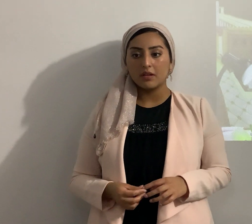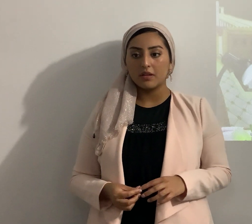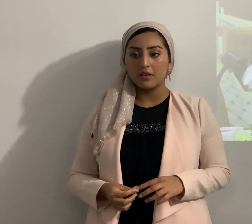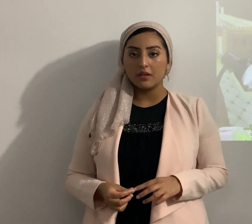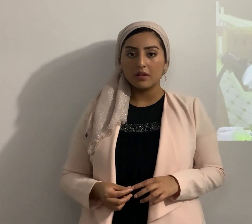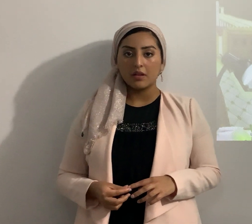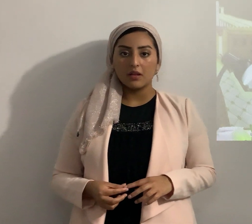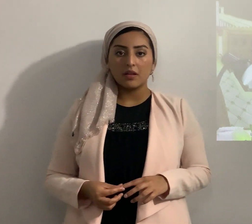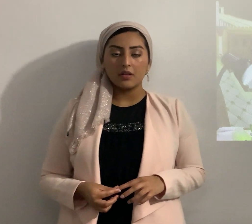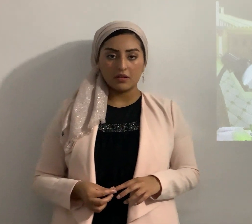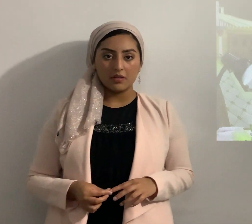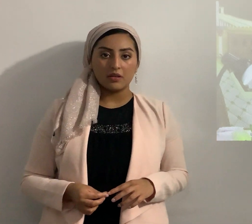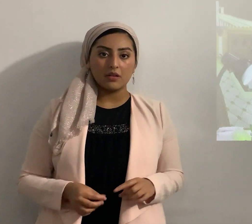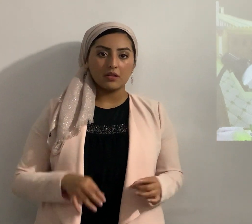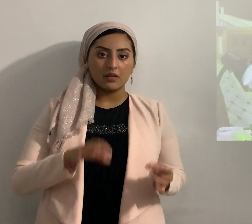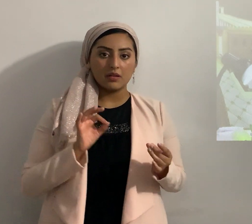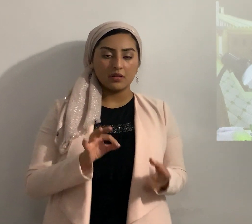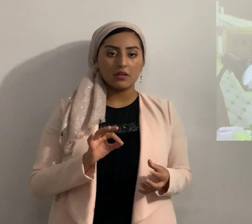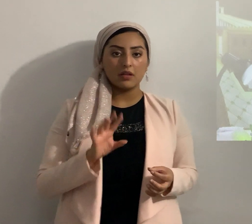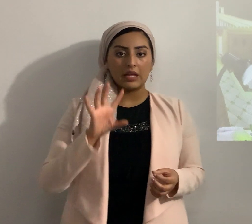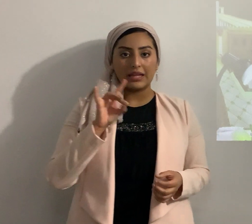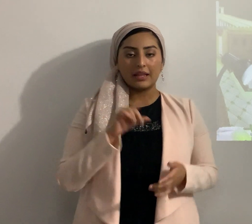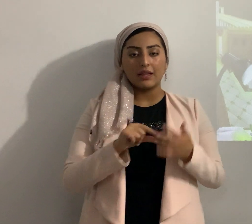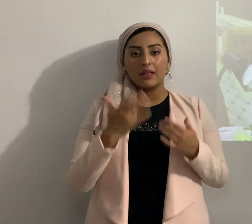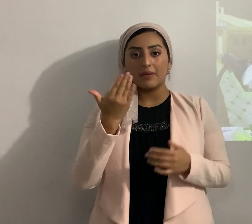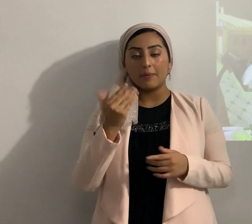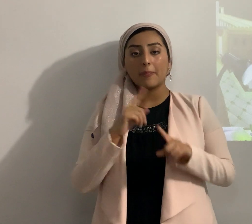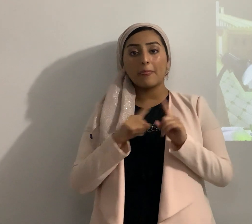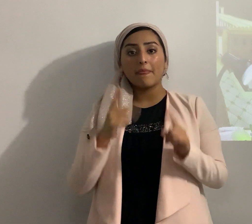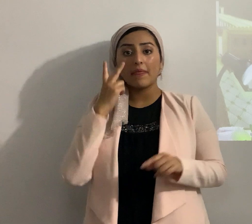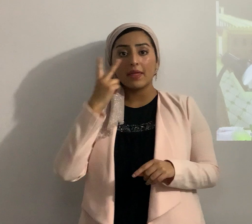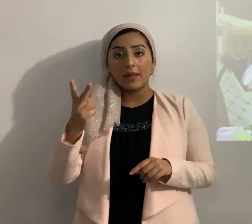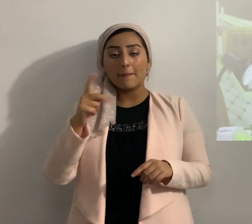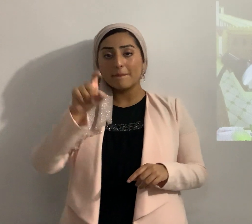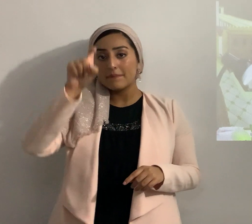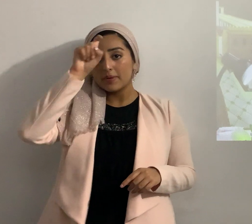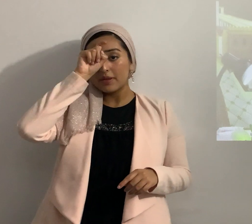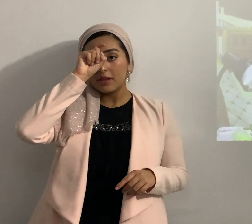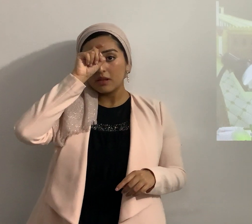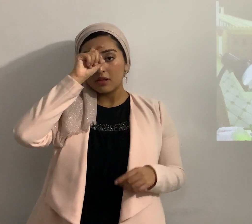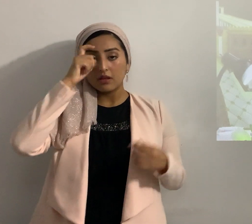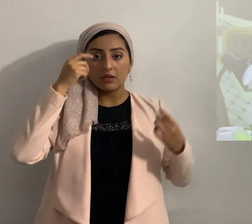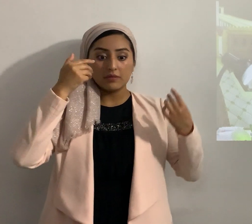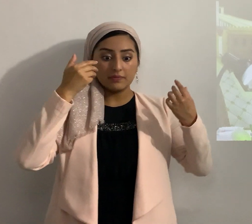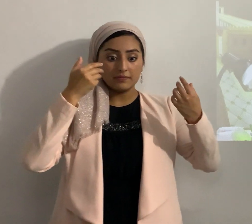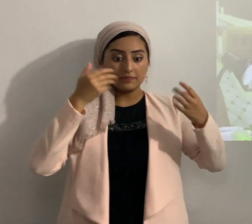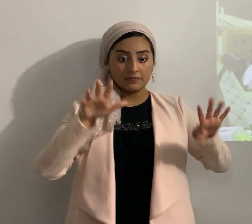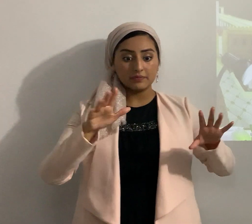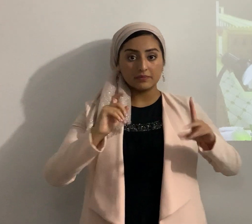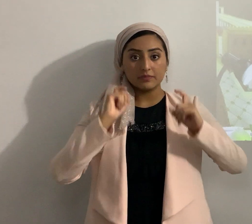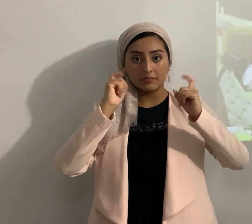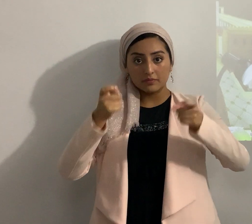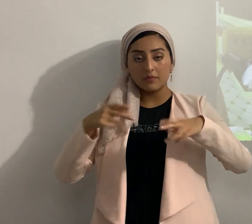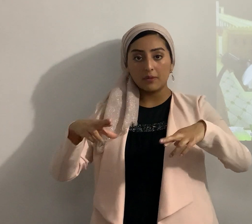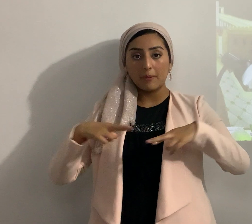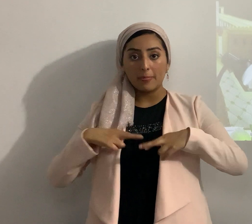perfecto entonces vemos 8.15 pero viendo Faraón que le había que le habían dado reposo endureció su